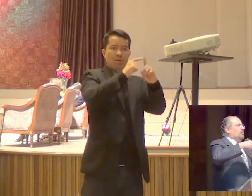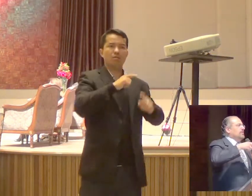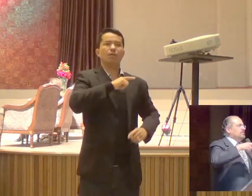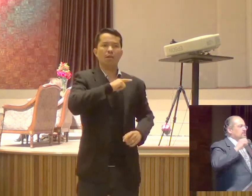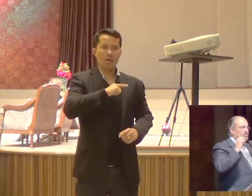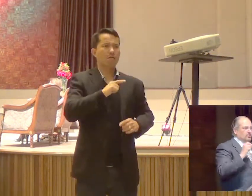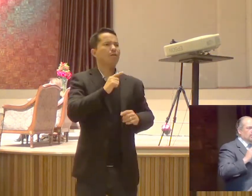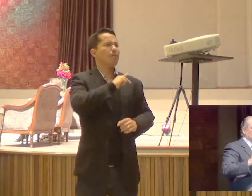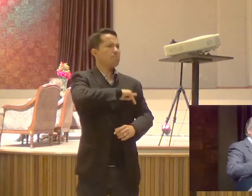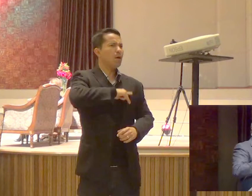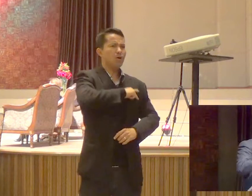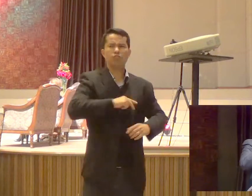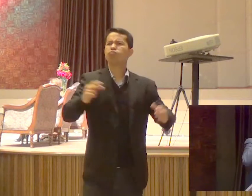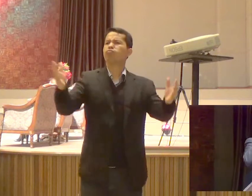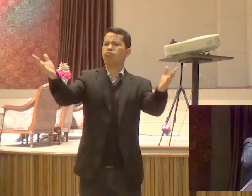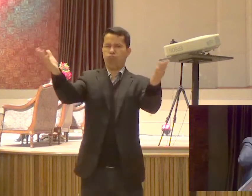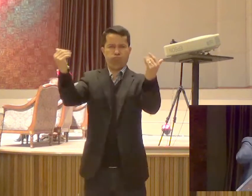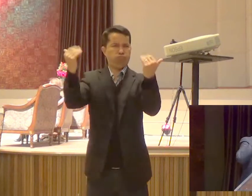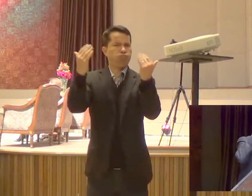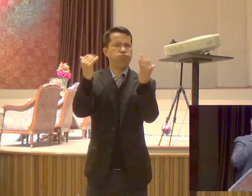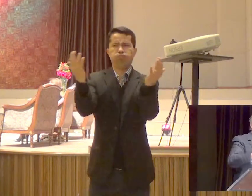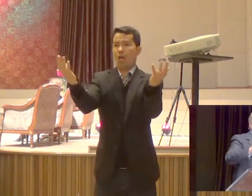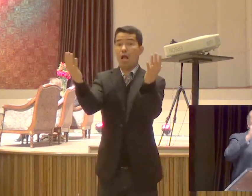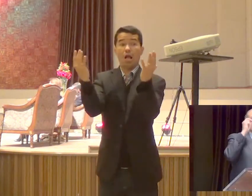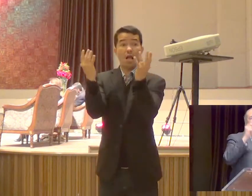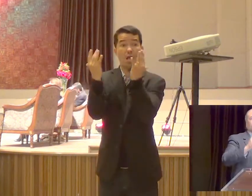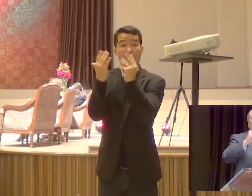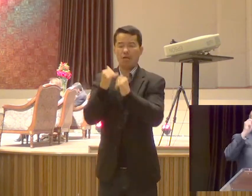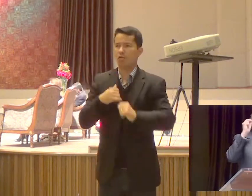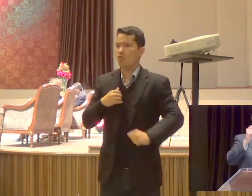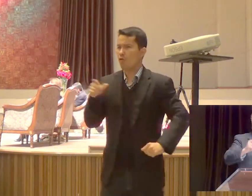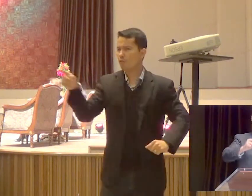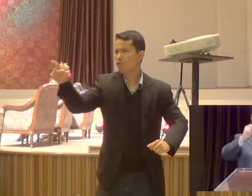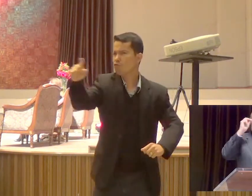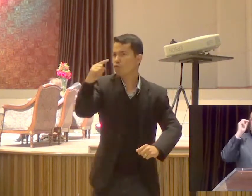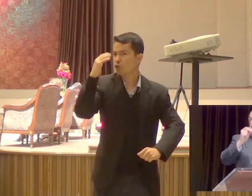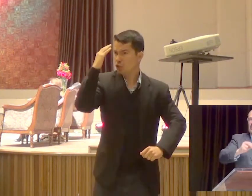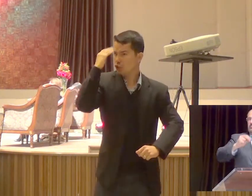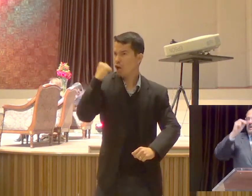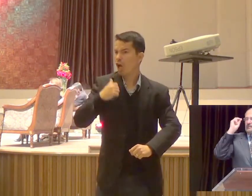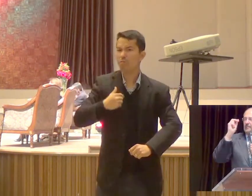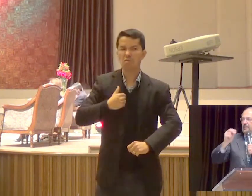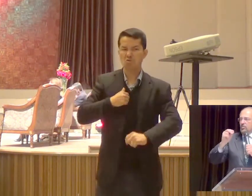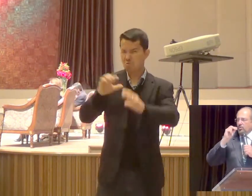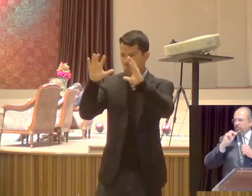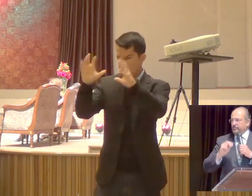homens E disse o seguinte Vocês sabem que eu não cobicei De vocês nem prata nem ouro